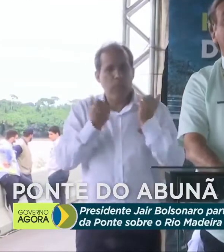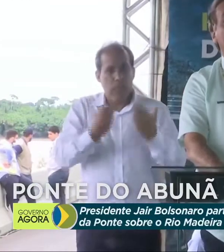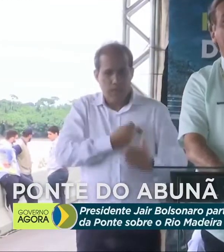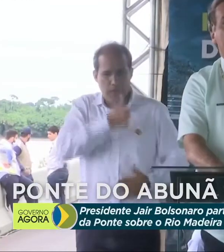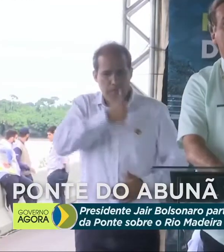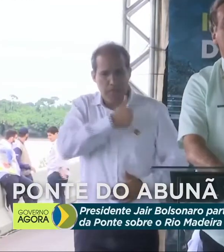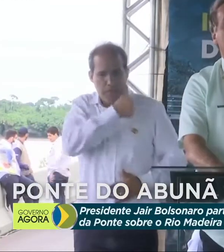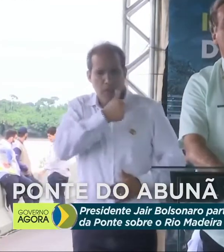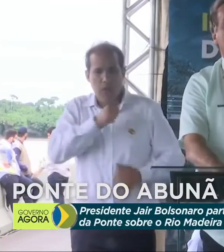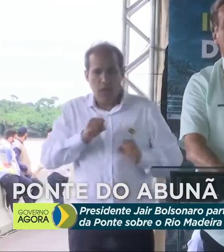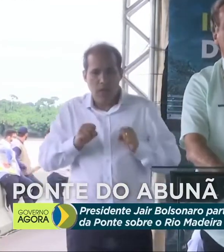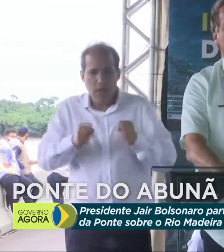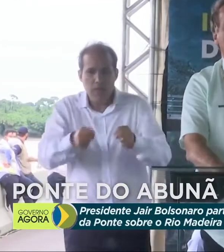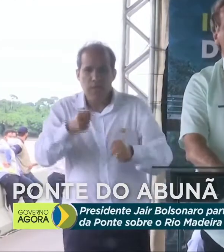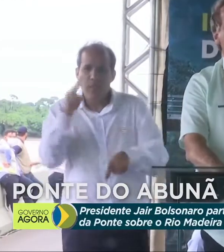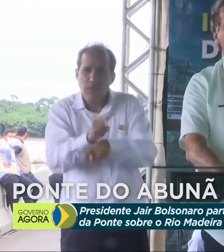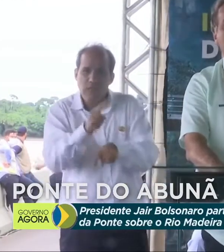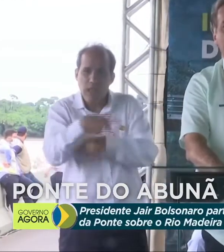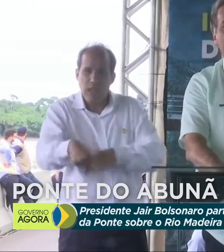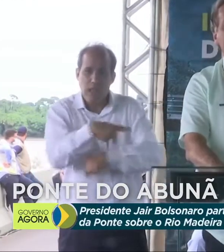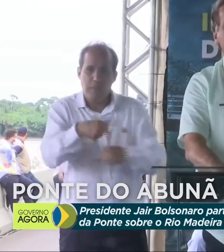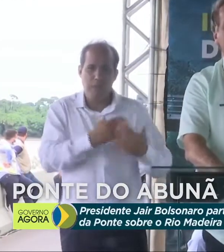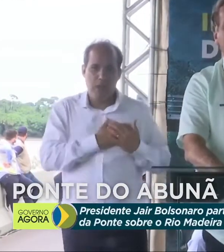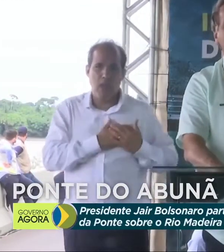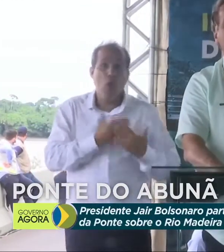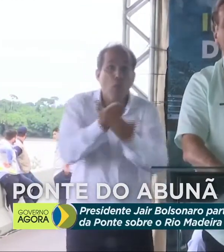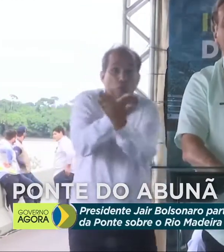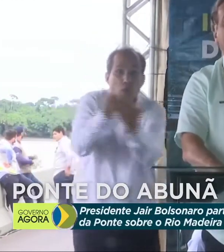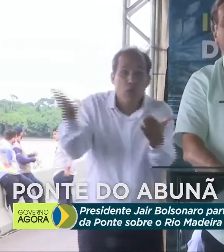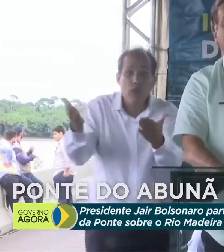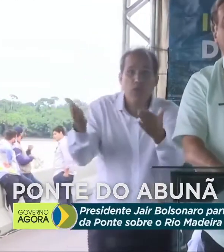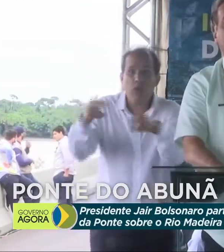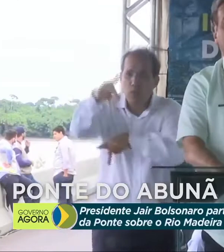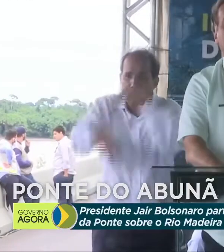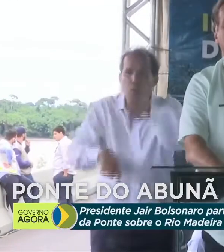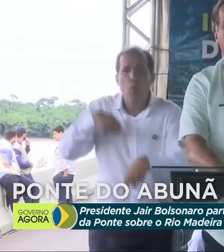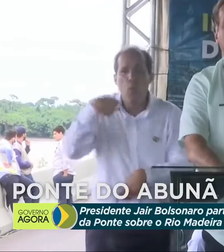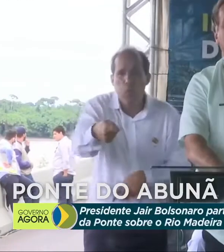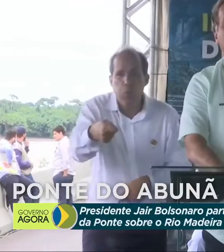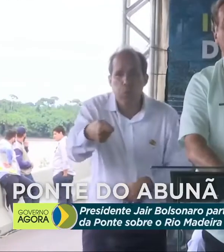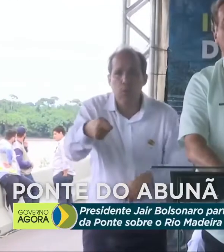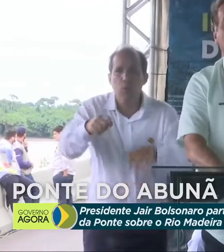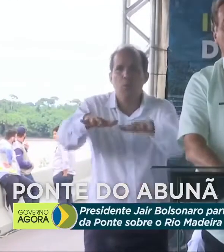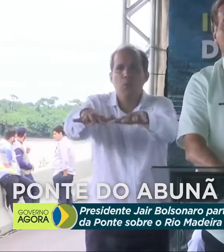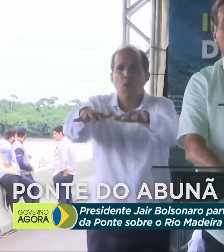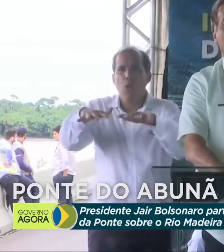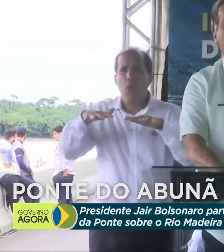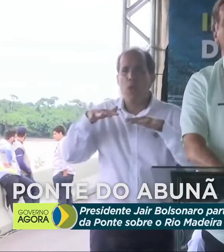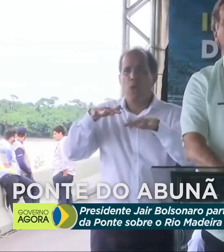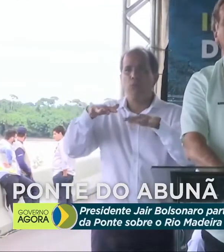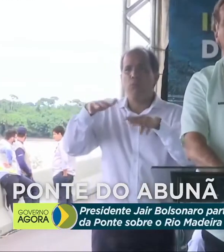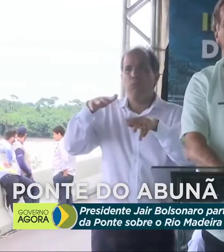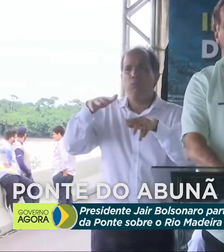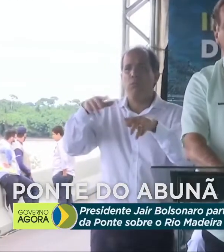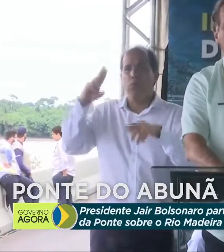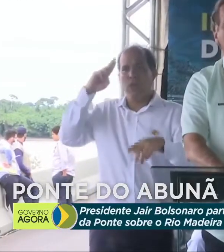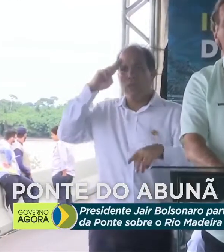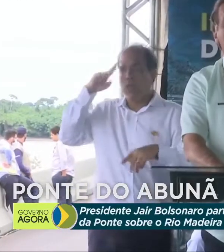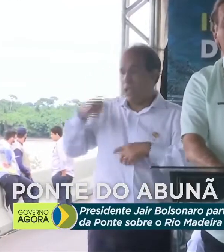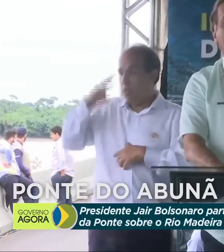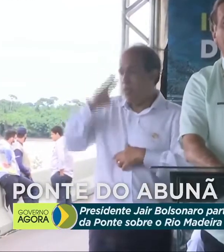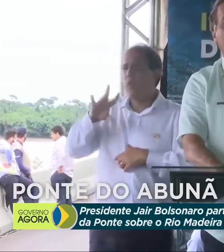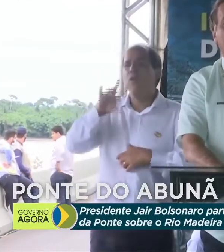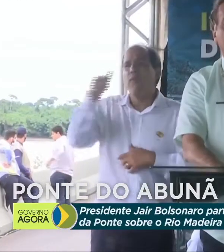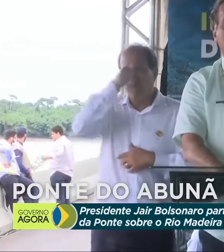vocês, que são o grande Exército brasileiro, farão tudo até a própria vida